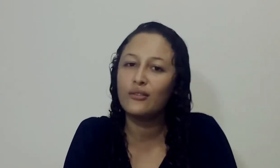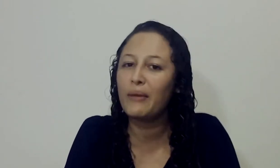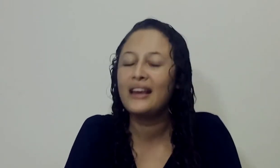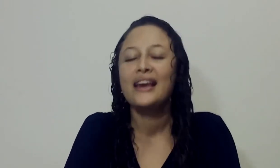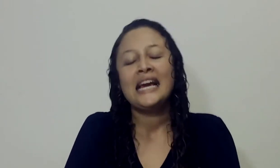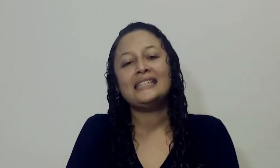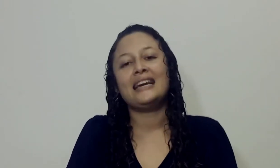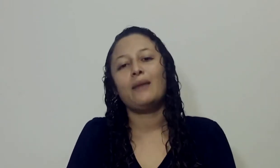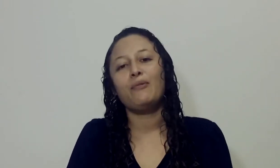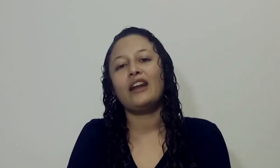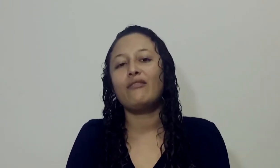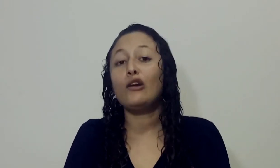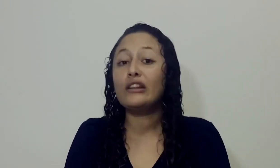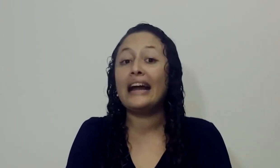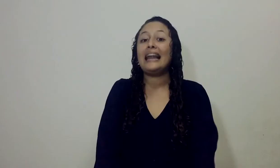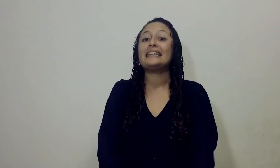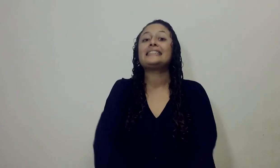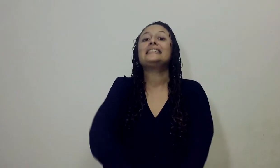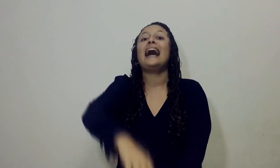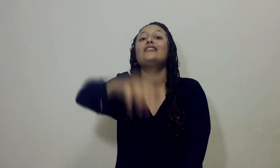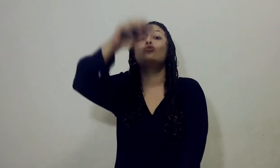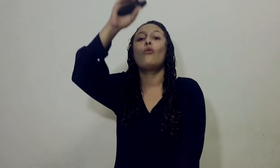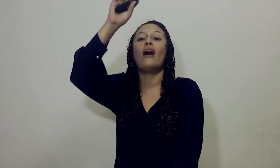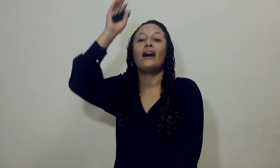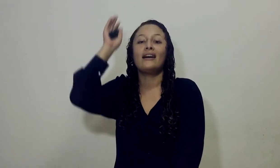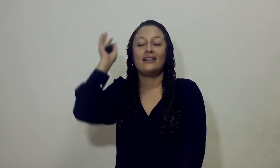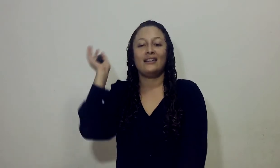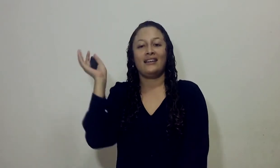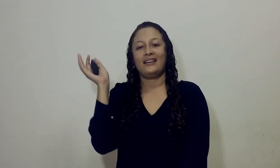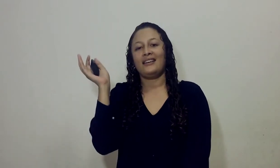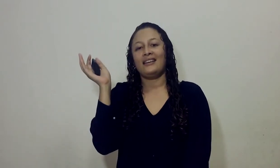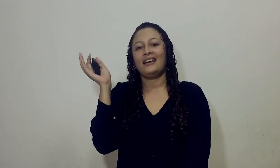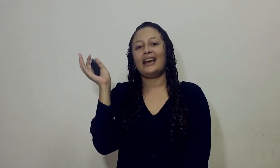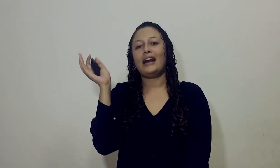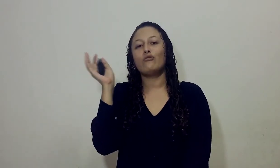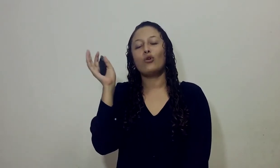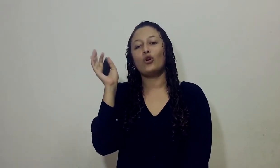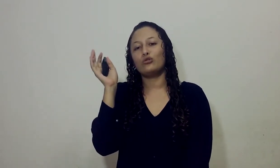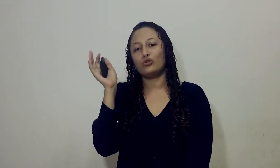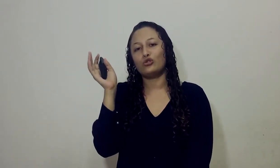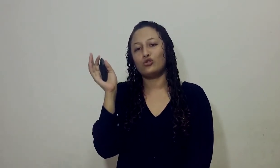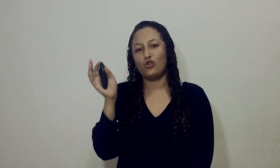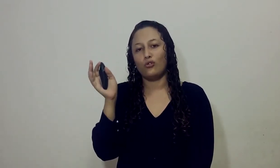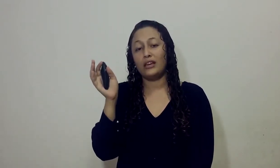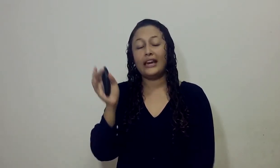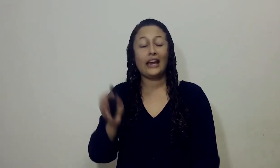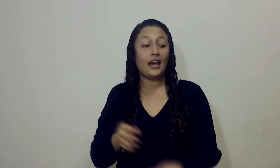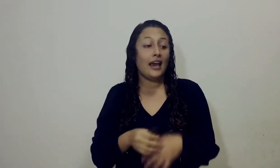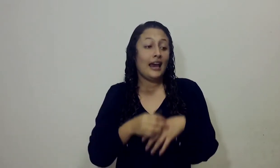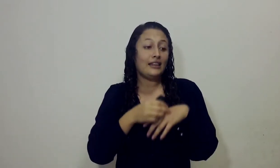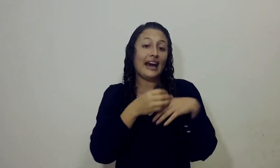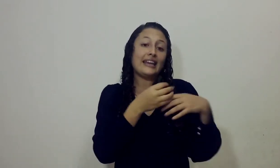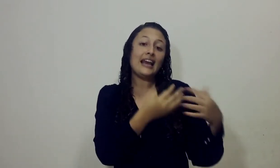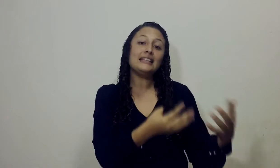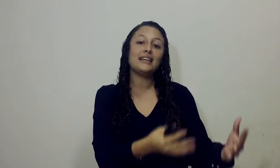escuchándome Sé que podrán recordar La estatua Que Nabucodonosor soñó Y que